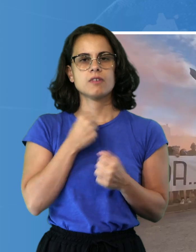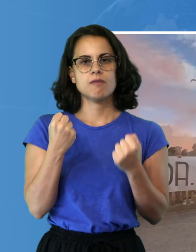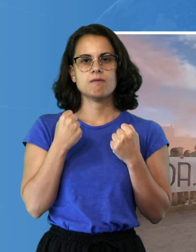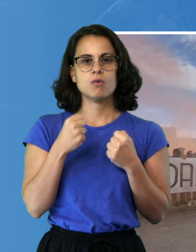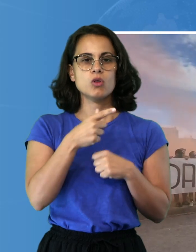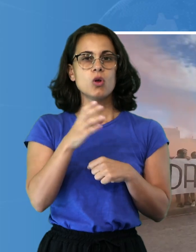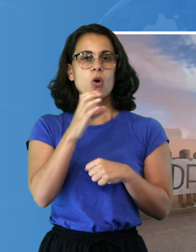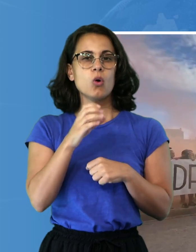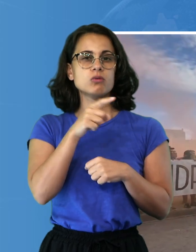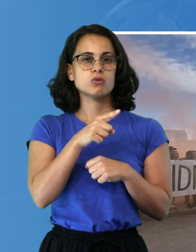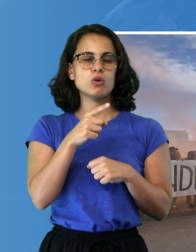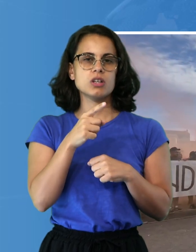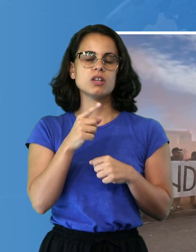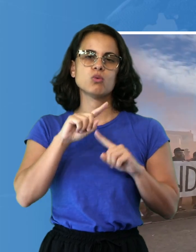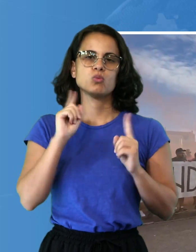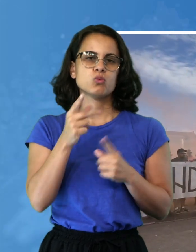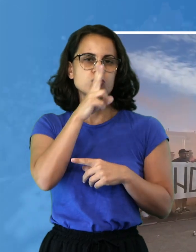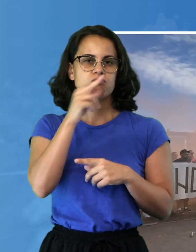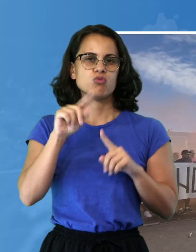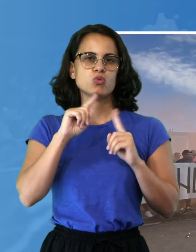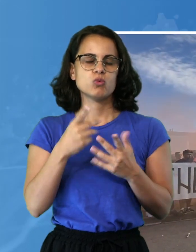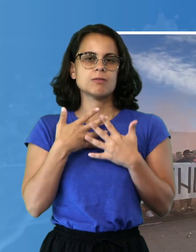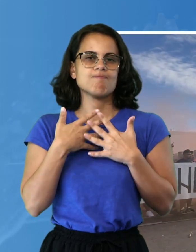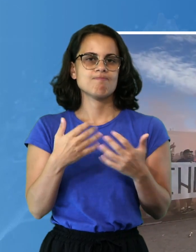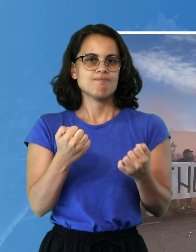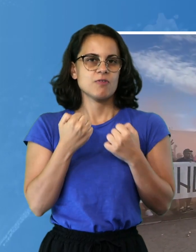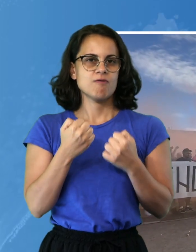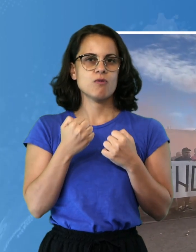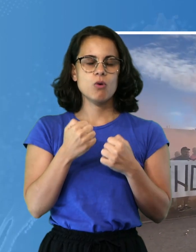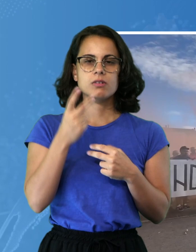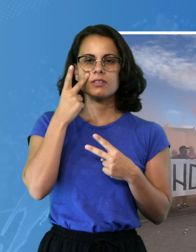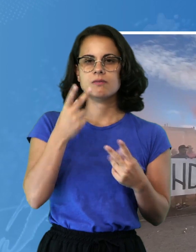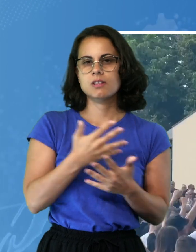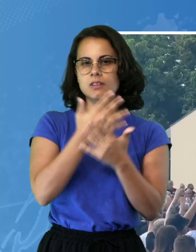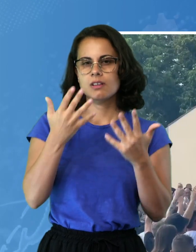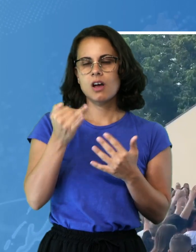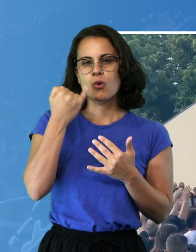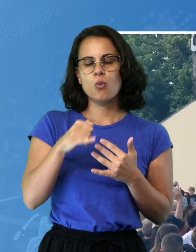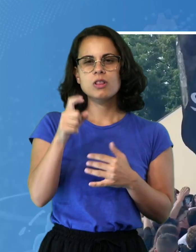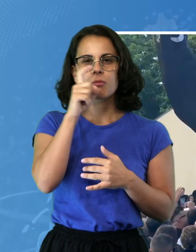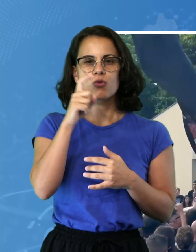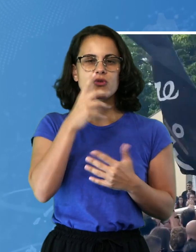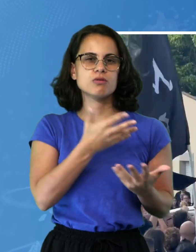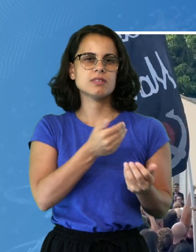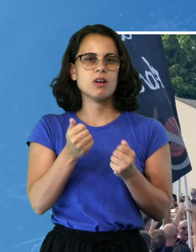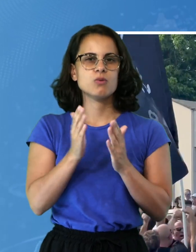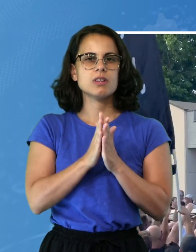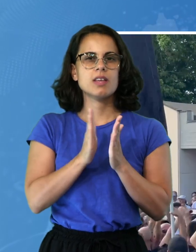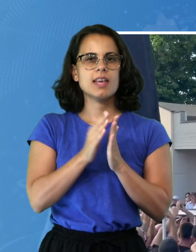era un uomo ben voluto e apprezzato, lo si è visto durante l'ultimo saluto. Una chiesa, quella della Sacra Famiglia, che non è riuscita a